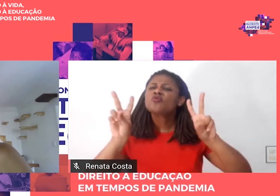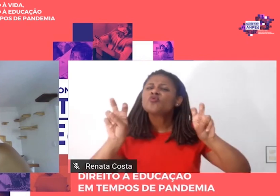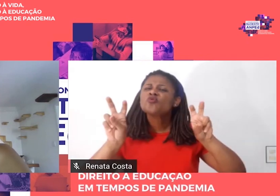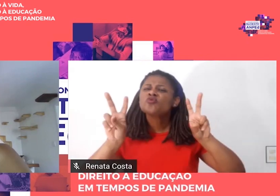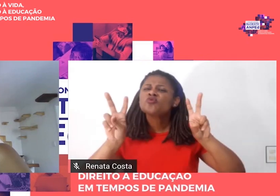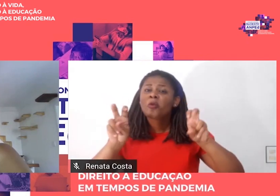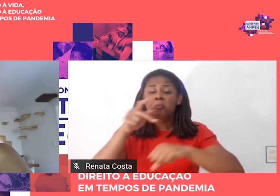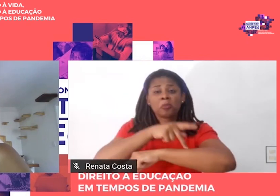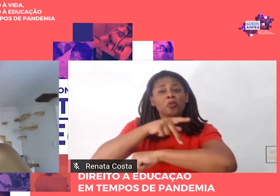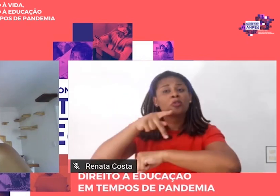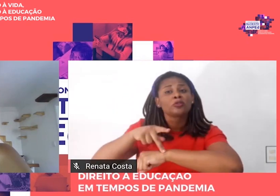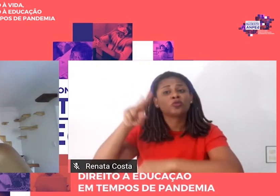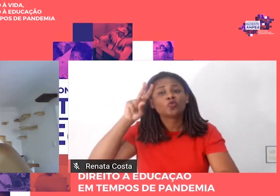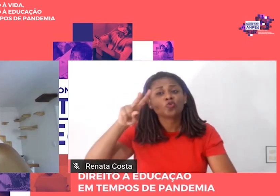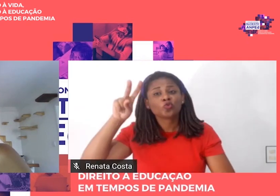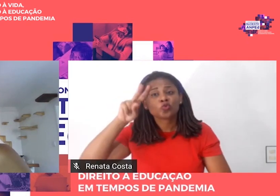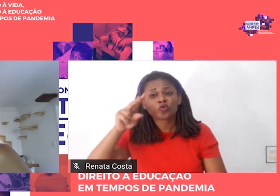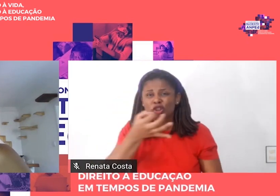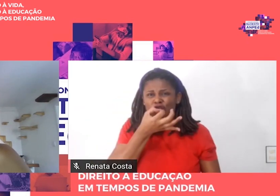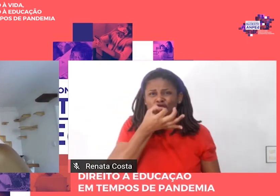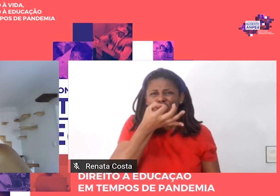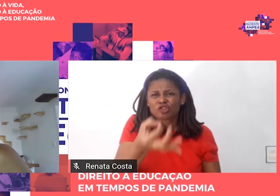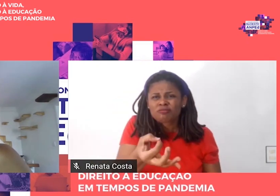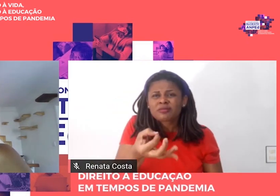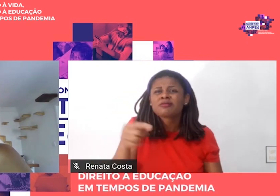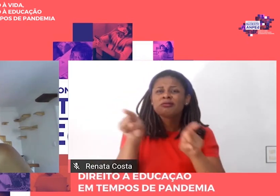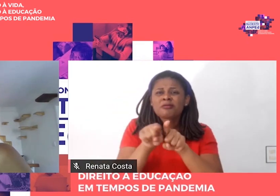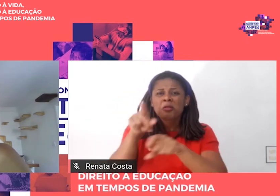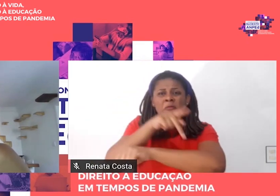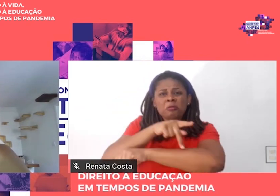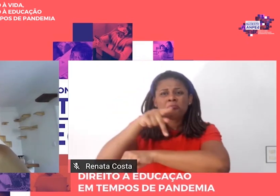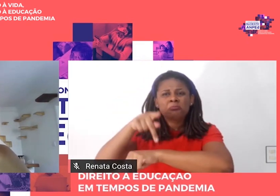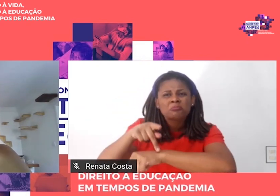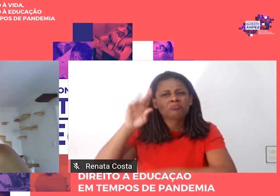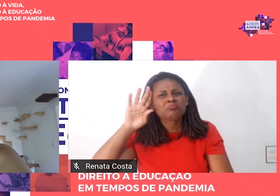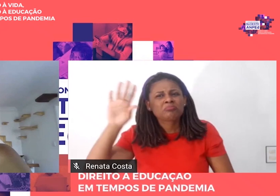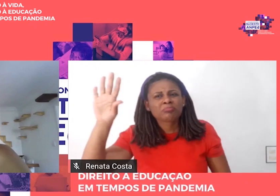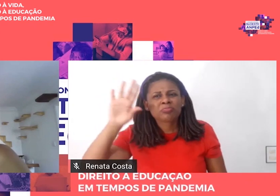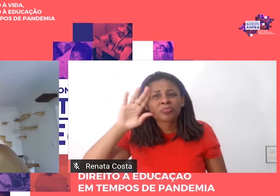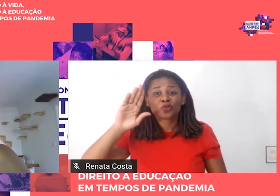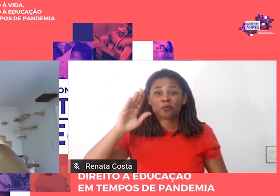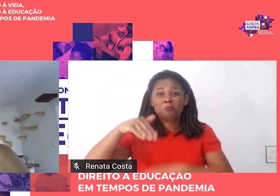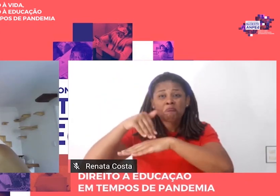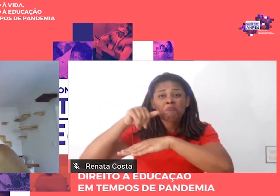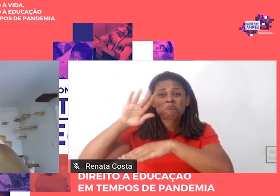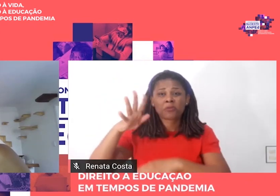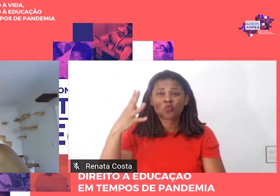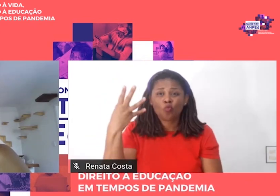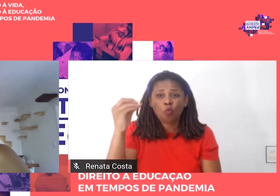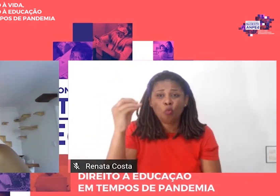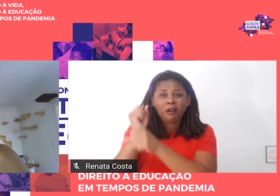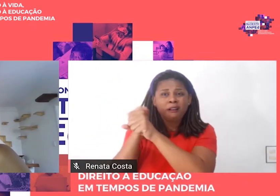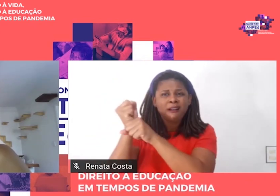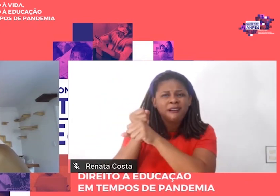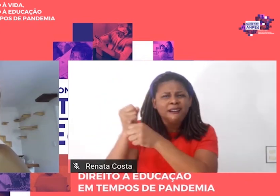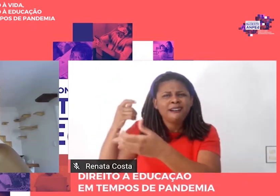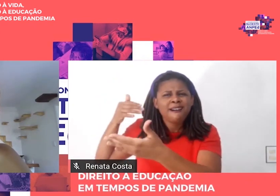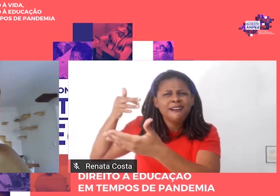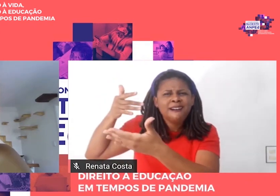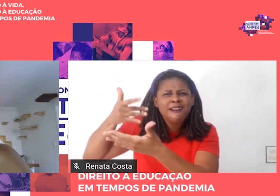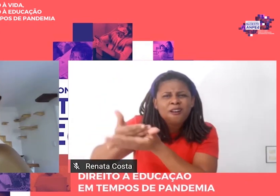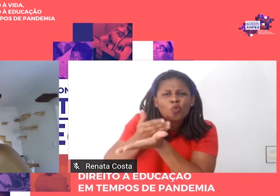pedagógica que já ultrapassou seus 40 anos desde o início da sua construção coletiva